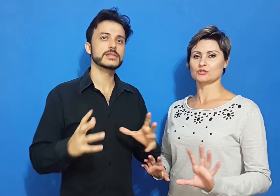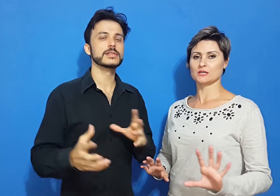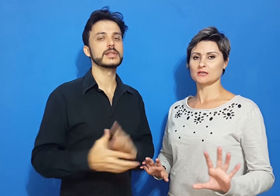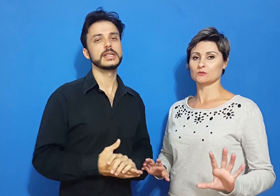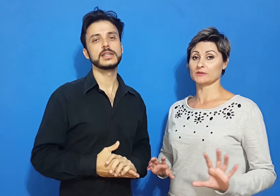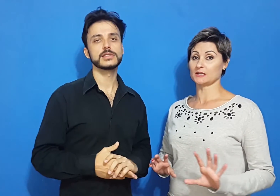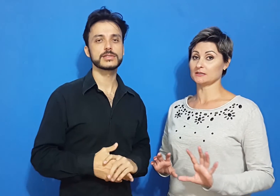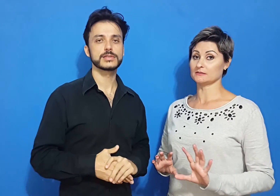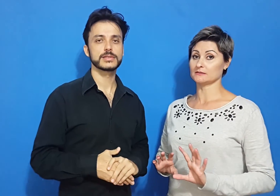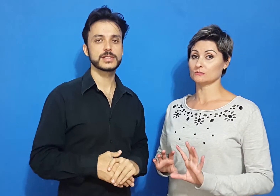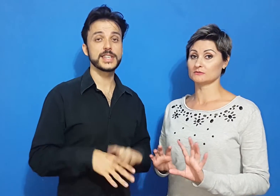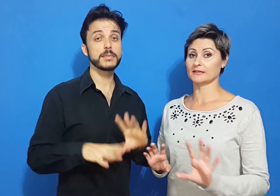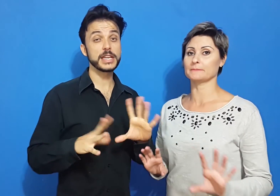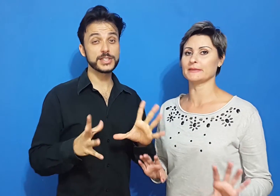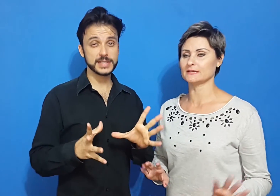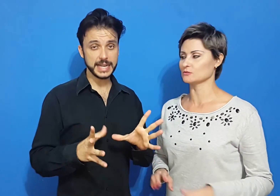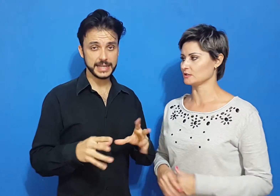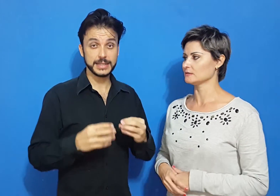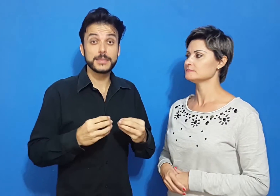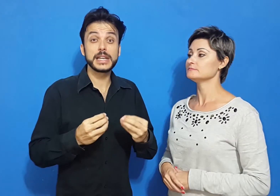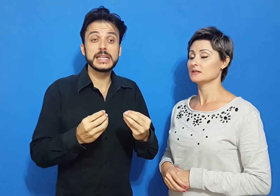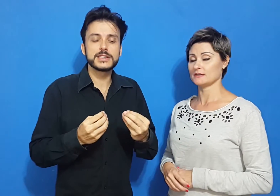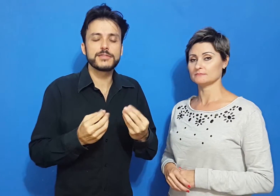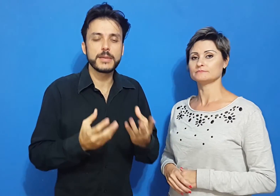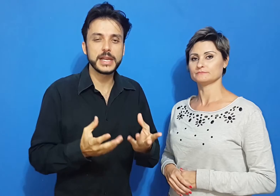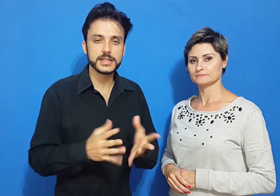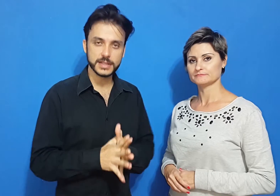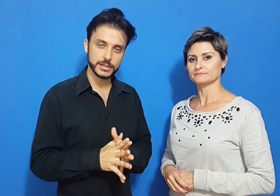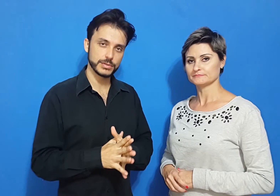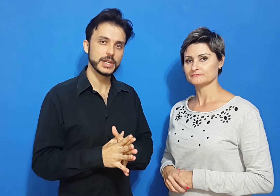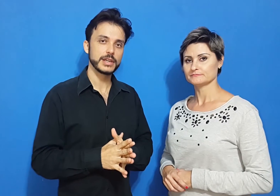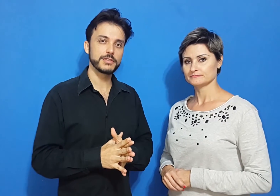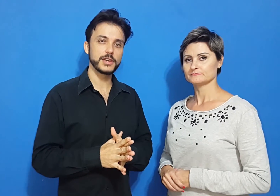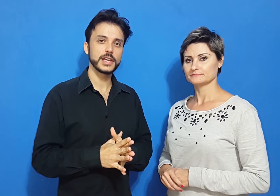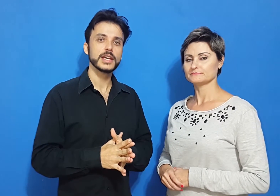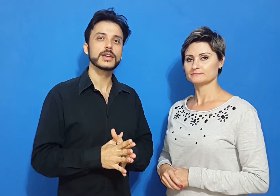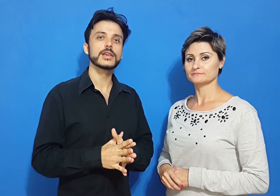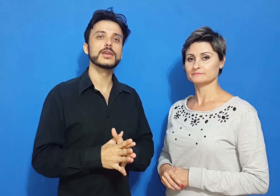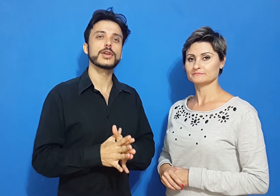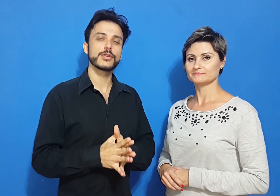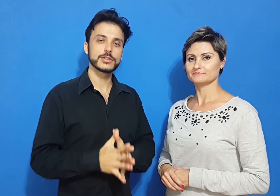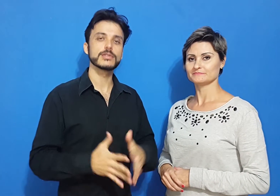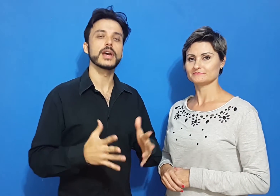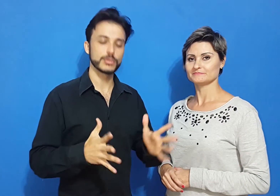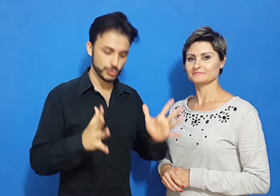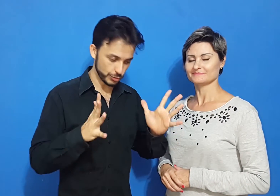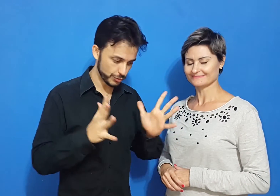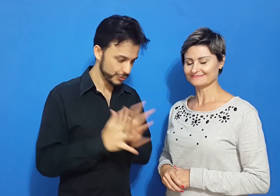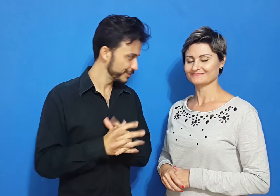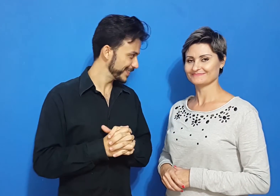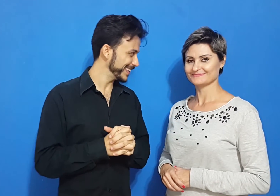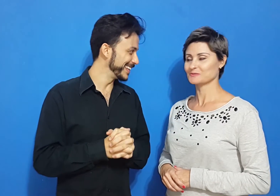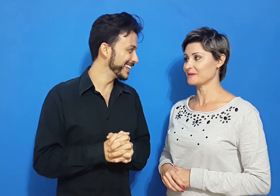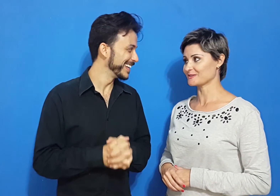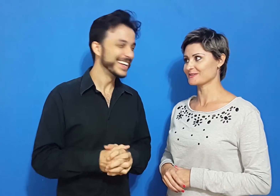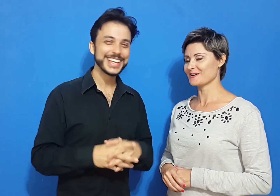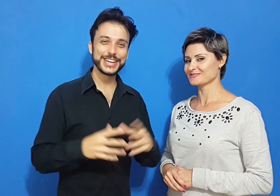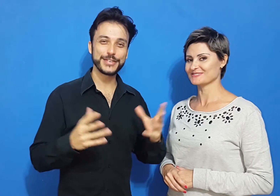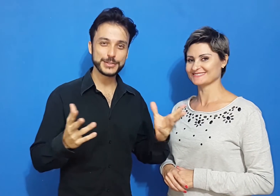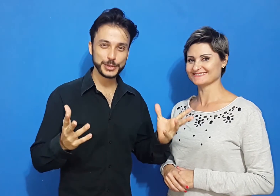quebrar o gelo, para ele não Se alimentizar, para ele ir se familiarizando e ver que o negócio é gostoso. Espero que faça. E que